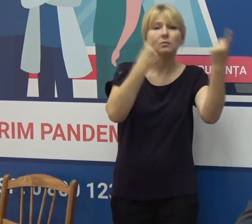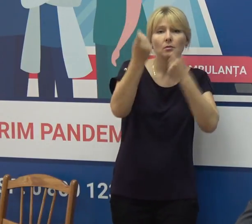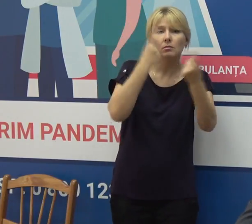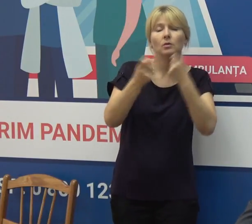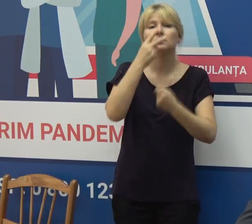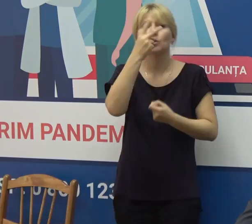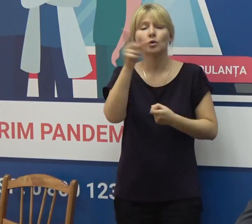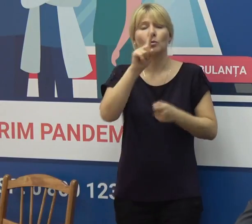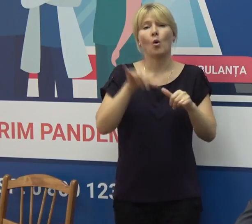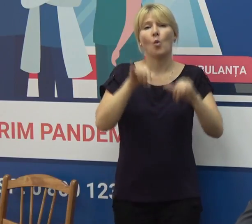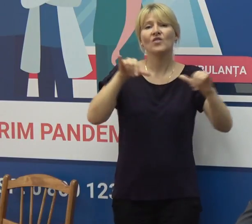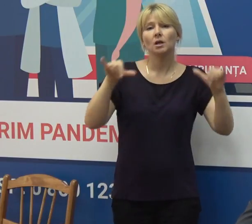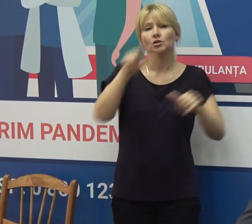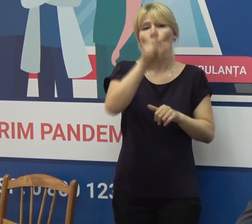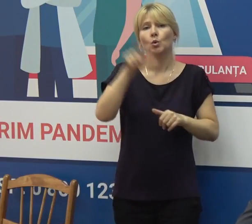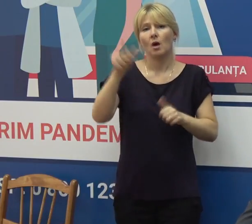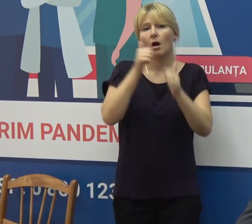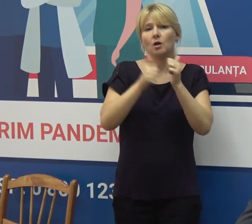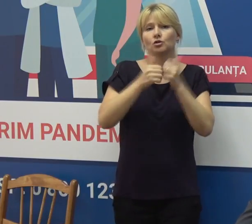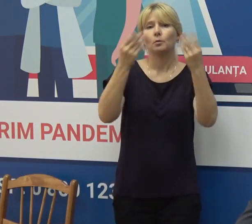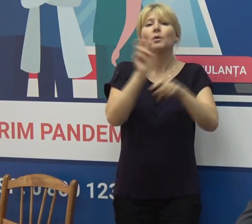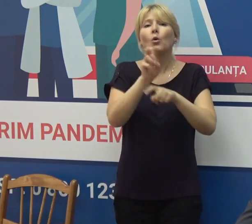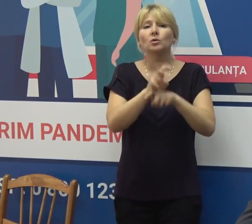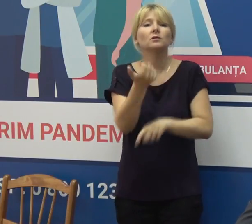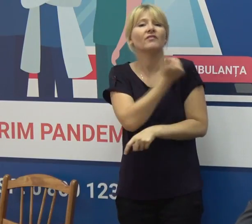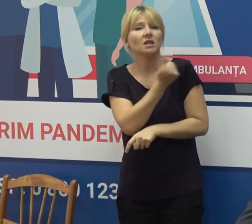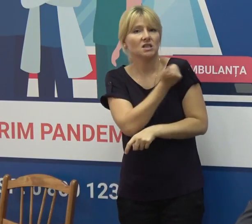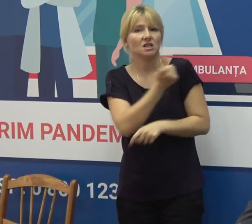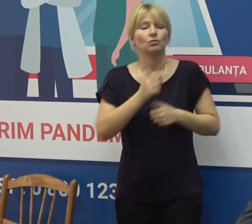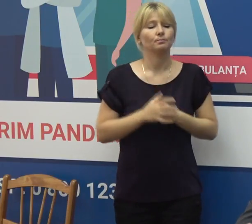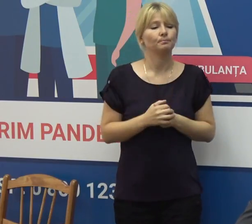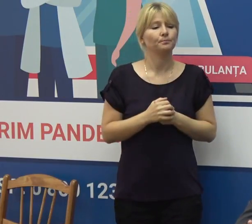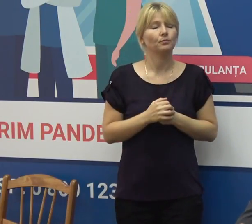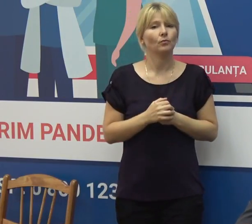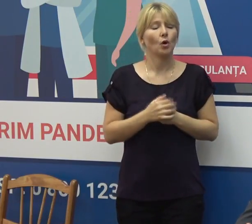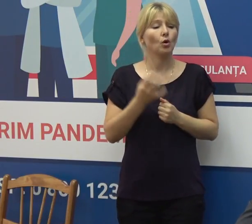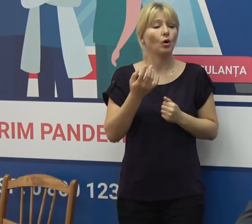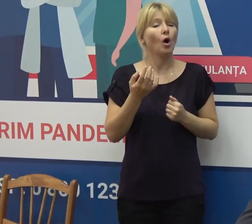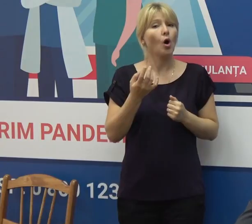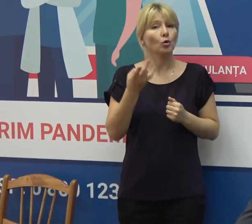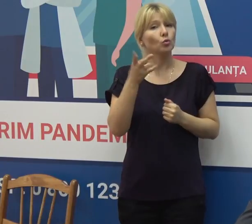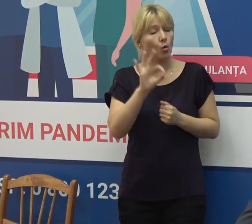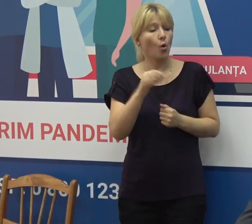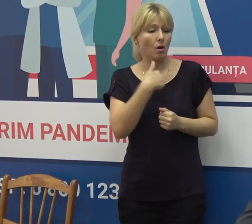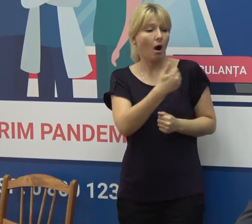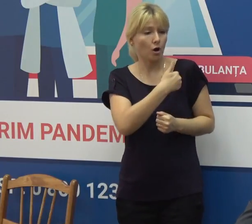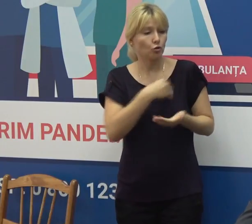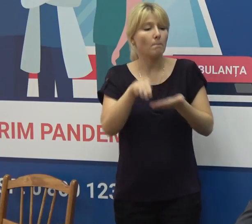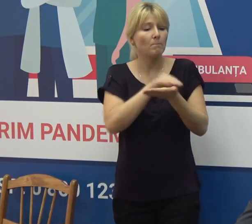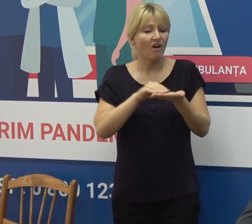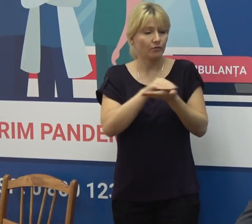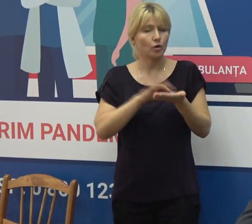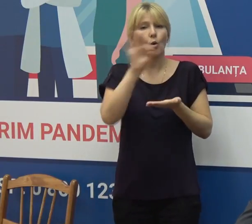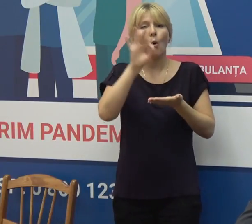vaccina și pentru a crește numărul zilnic de persoane. Dar, de menționat, referitor la